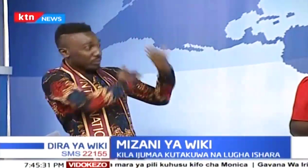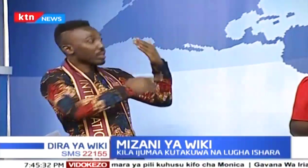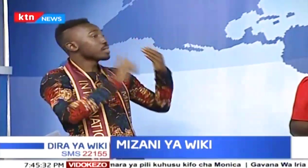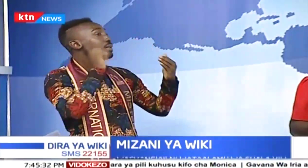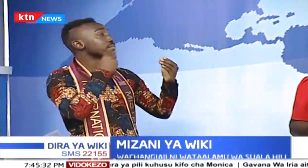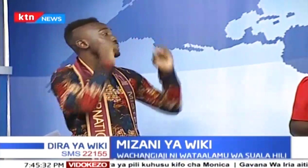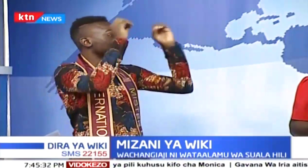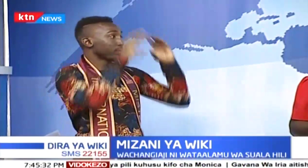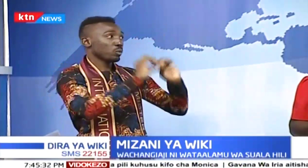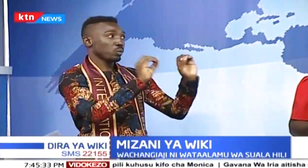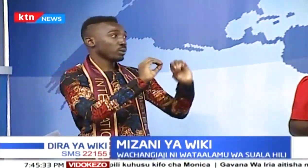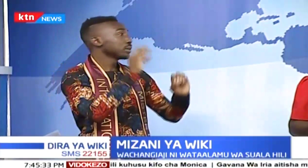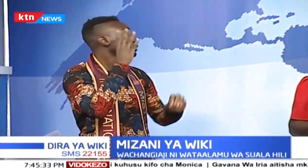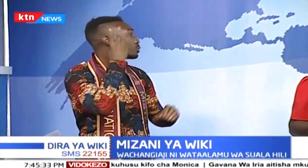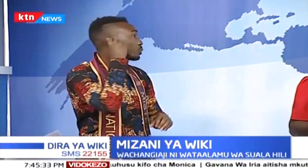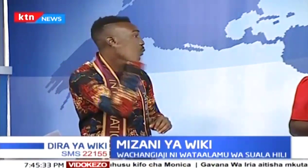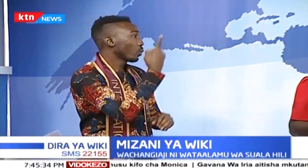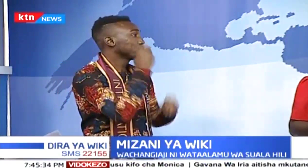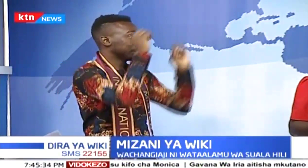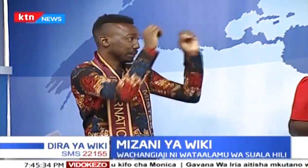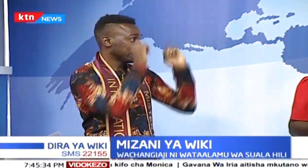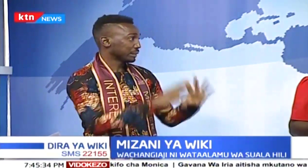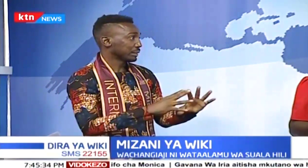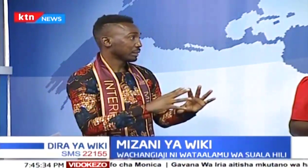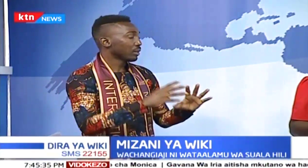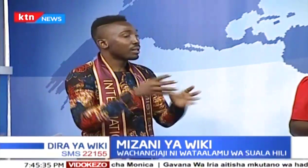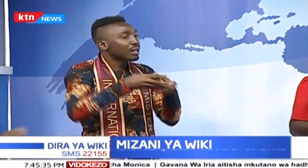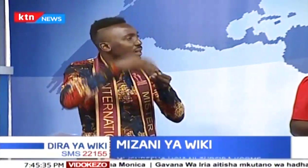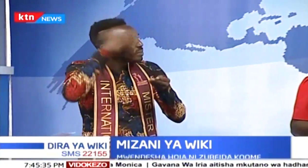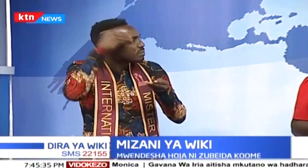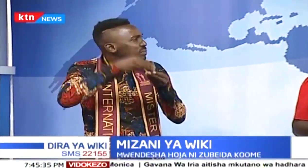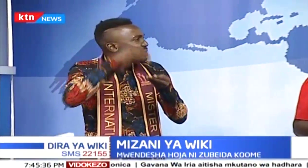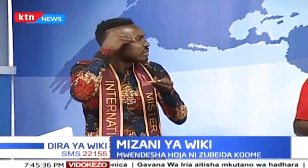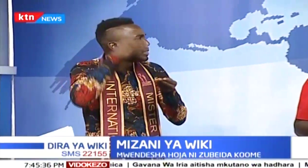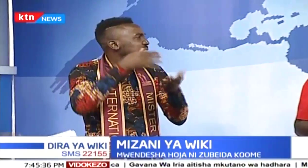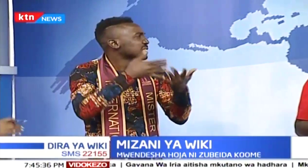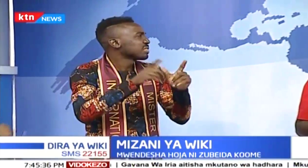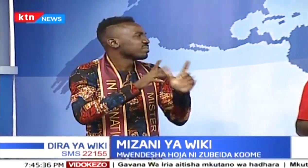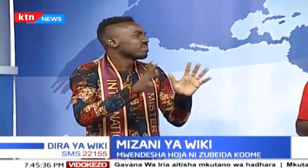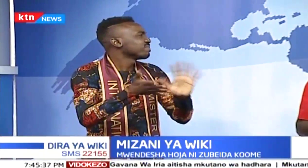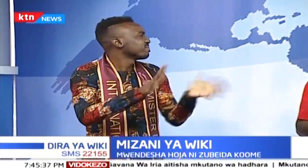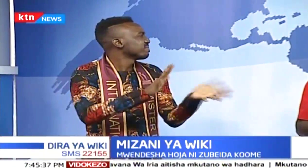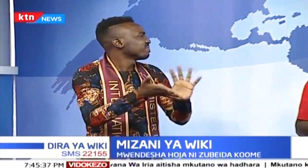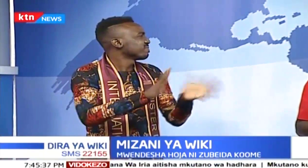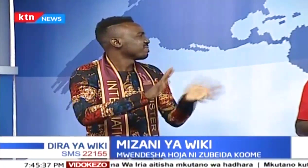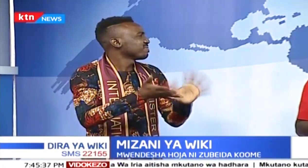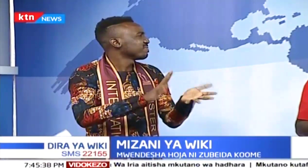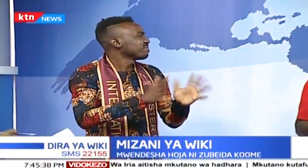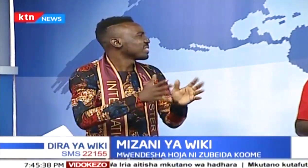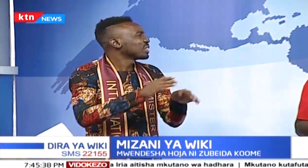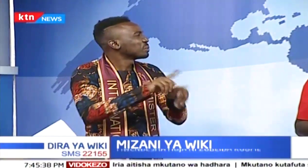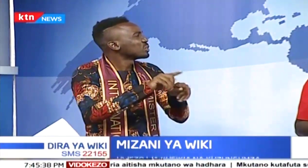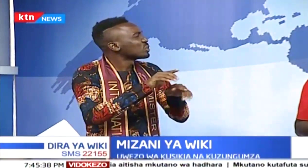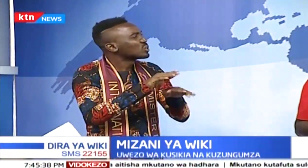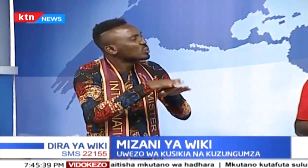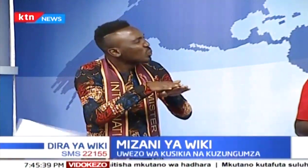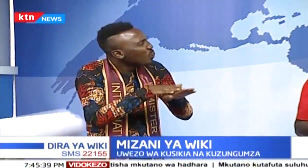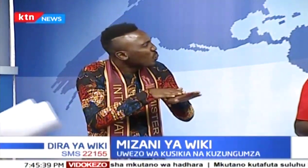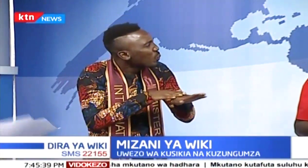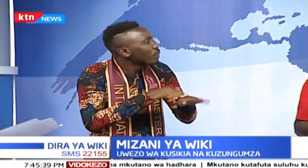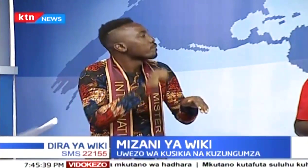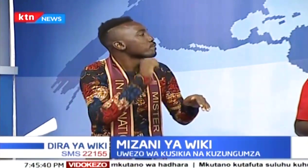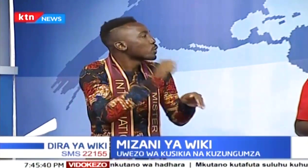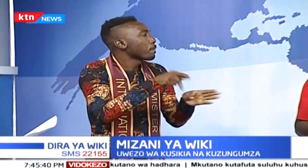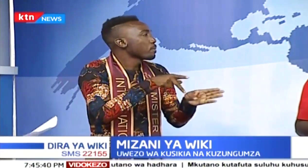shule zetu kwanzia kitambo, awajakuwa wakifundisha ii luga. Kwa hivyo, watu